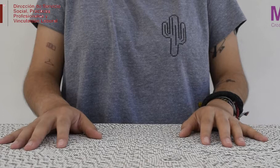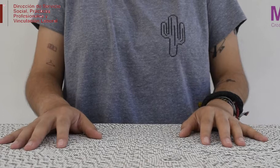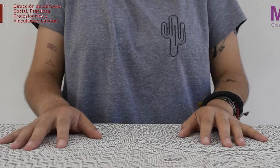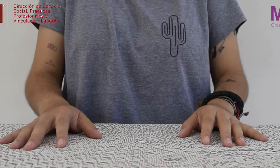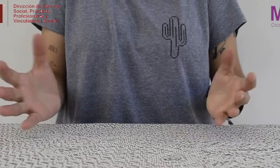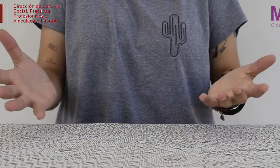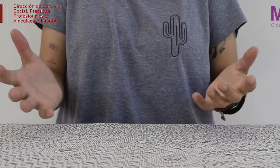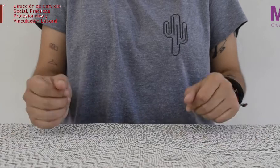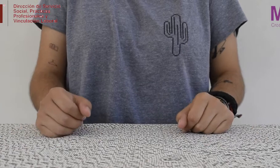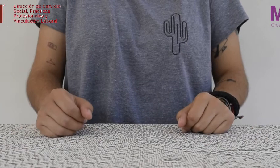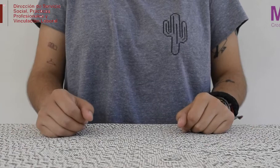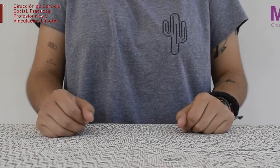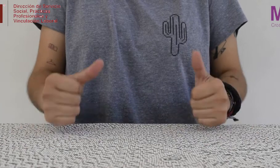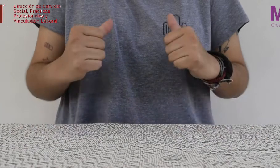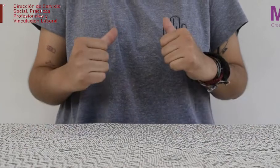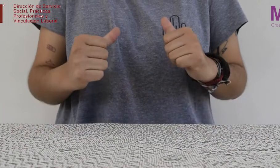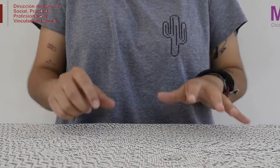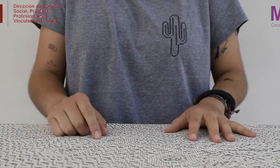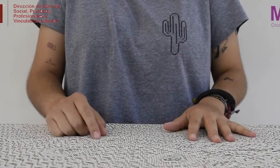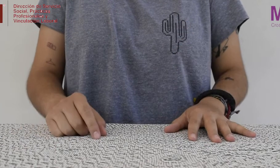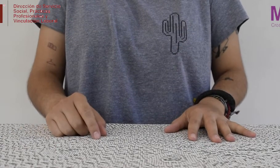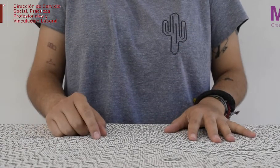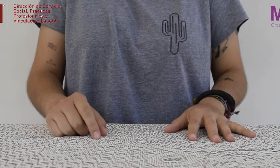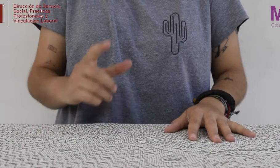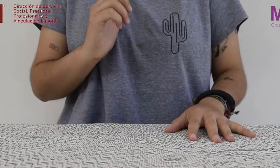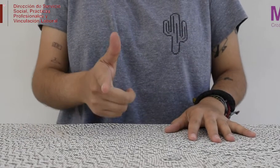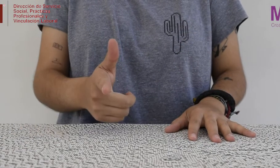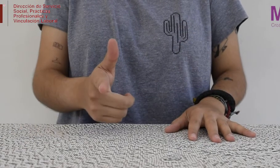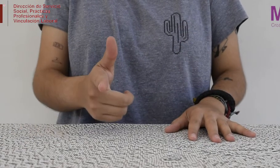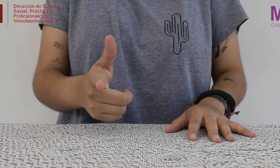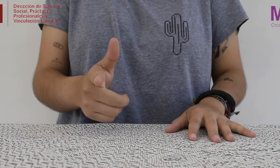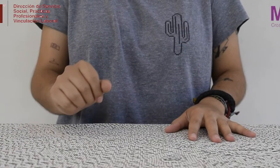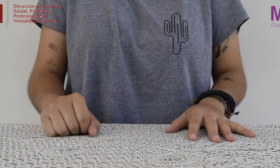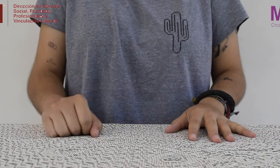Hola, tal? Bienvenidos. Yo soy Lucero y este es un video de Motivarte.